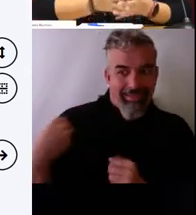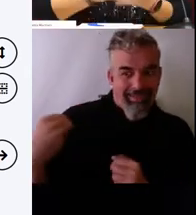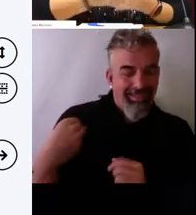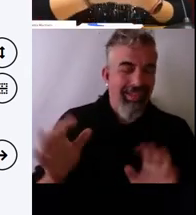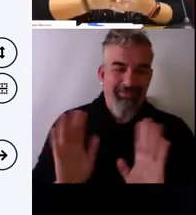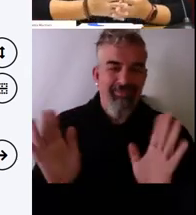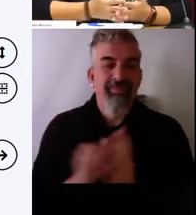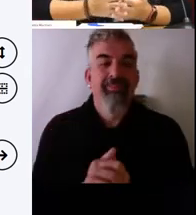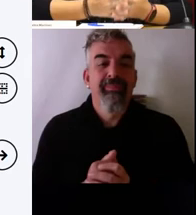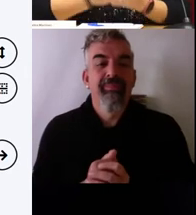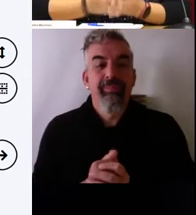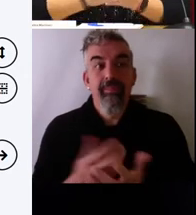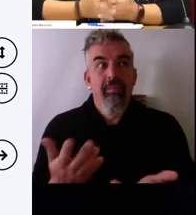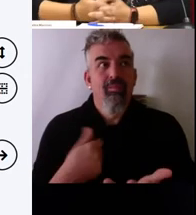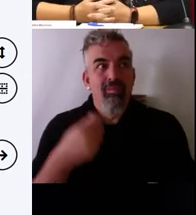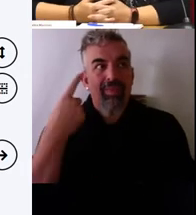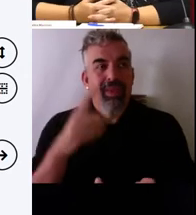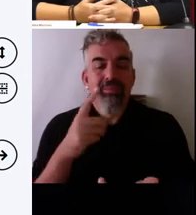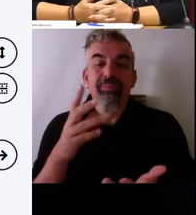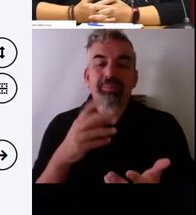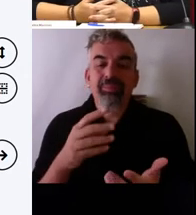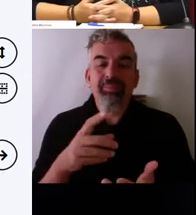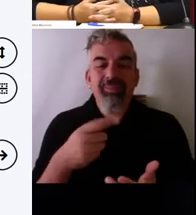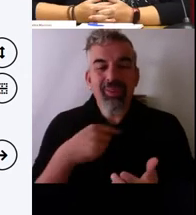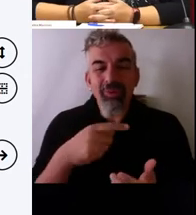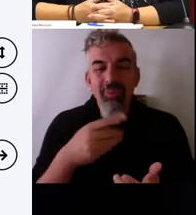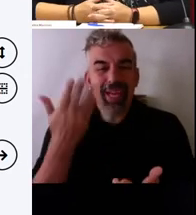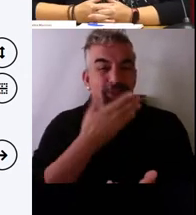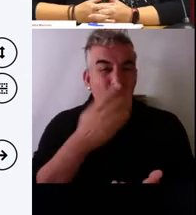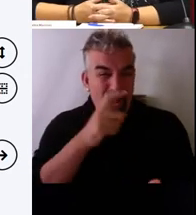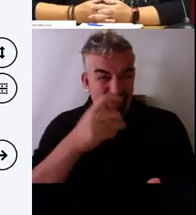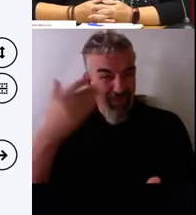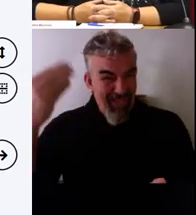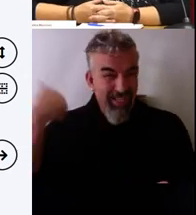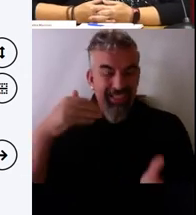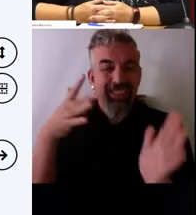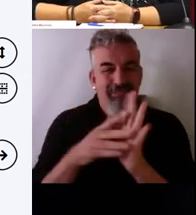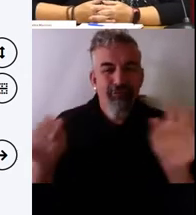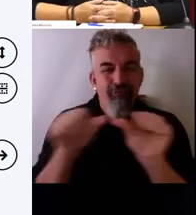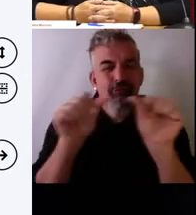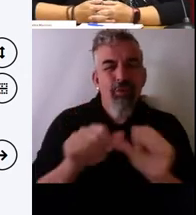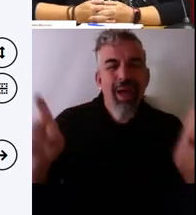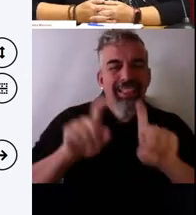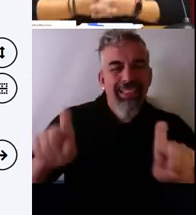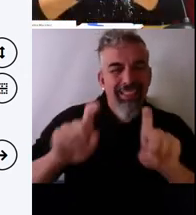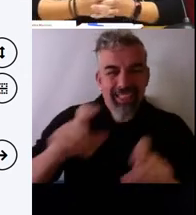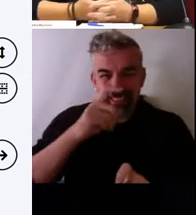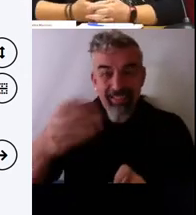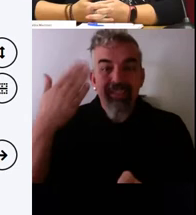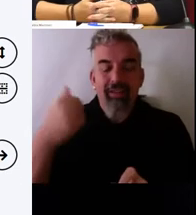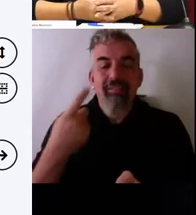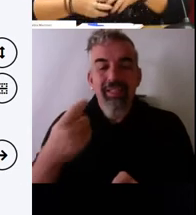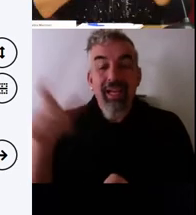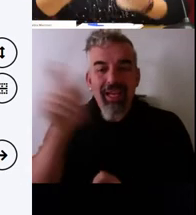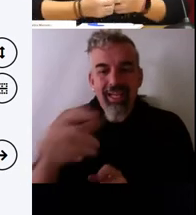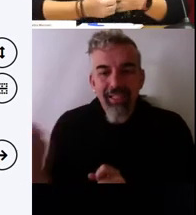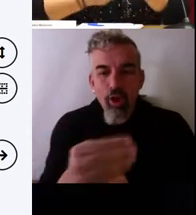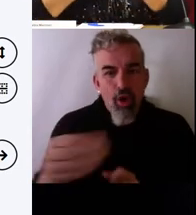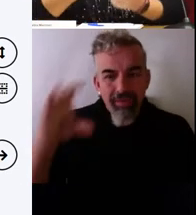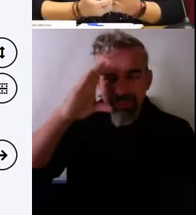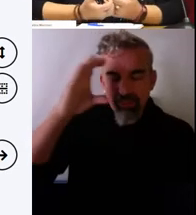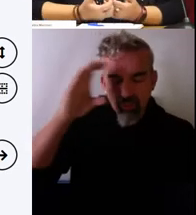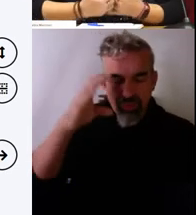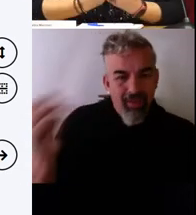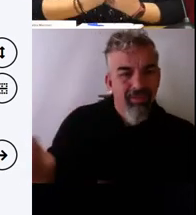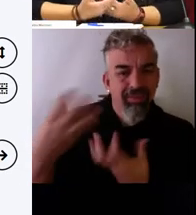Pero ahí, la vieja escuela muchas veces, a lo mejor hay que escuchar a la gente joven que viene